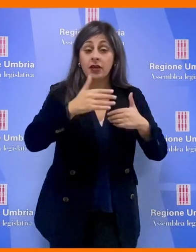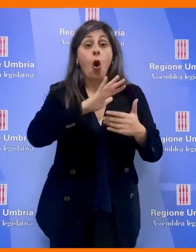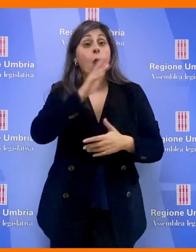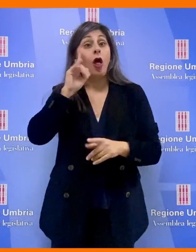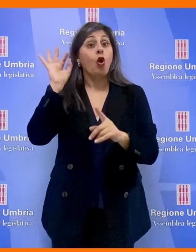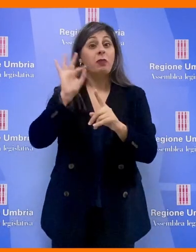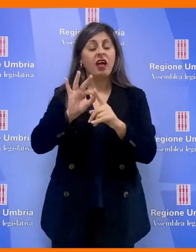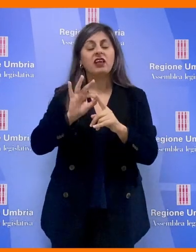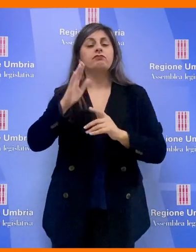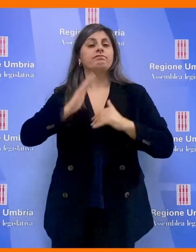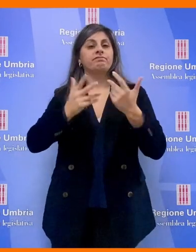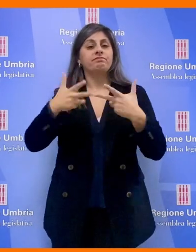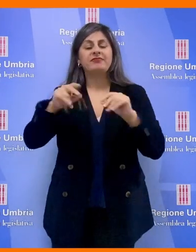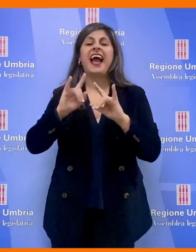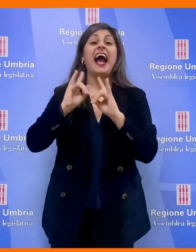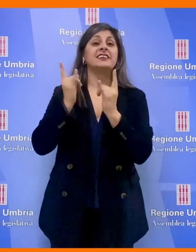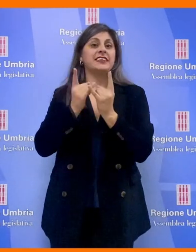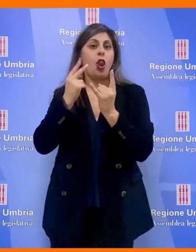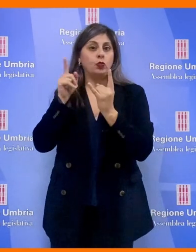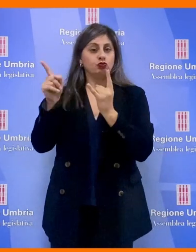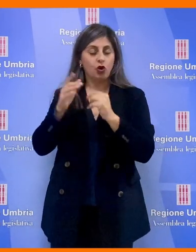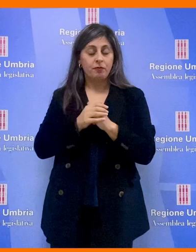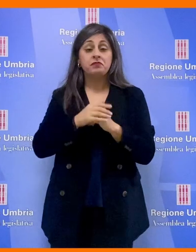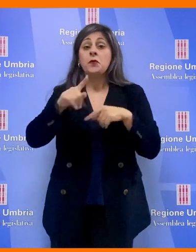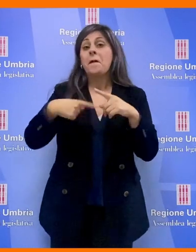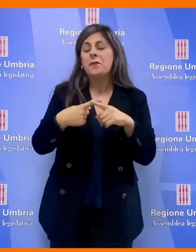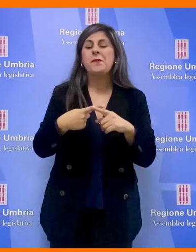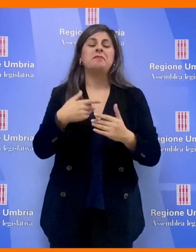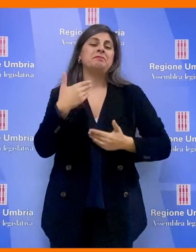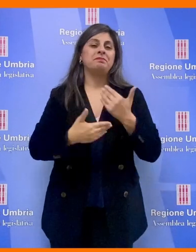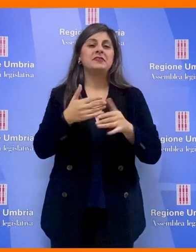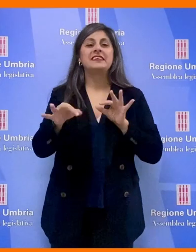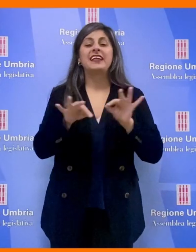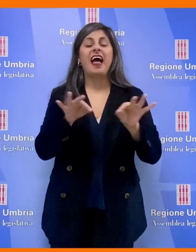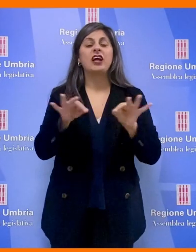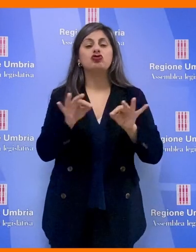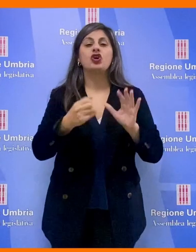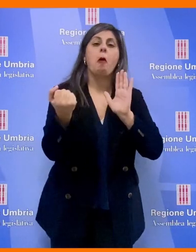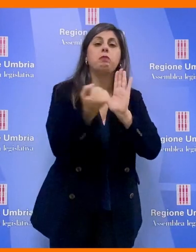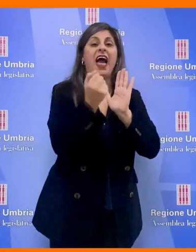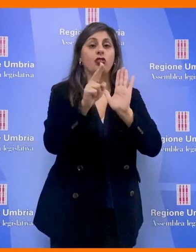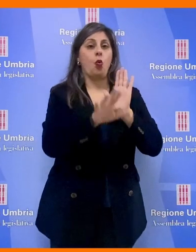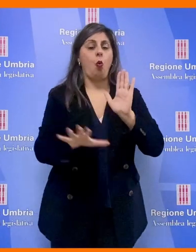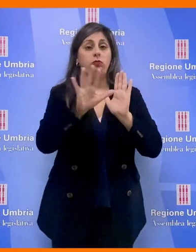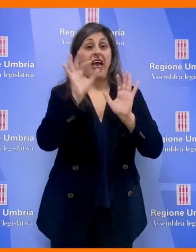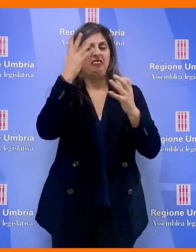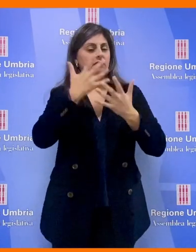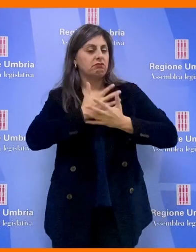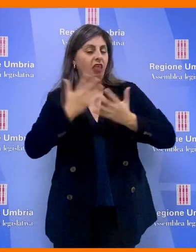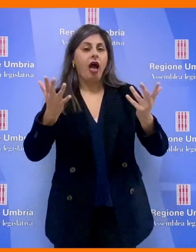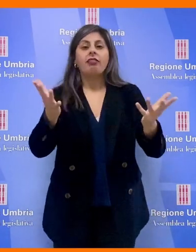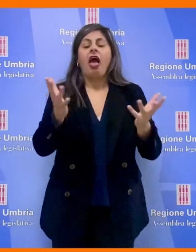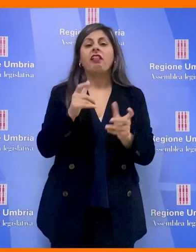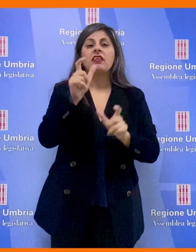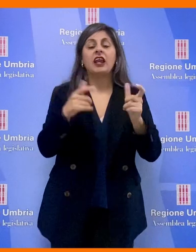è avviare la ricostruzione di Castelluccio. Inoltre si proseguirà con la strategia del brand Umbria, i grandi eventi,